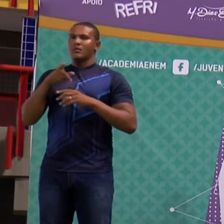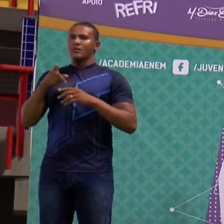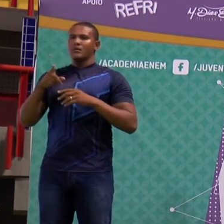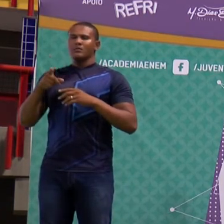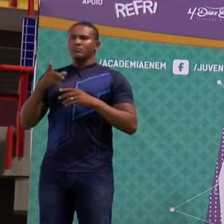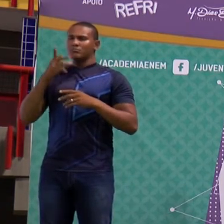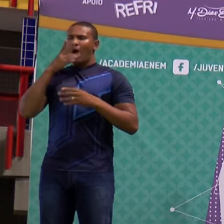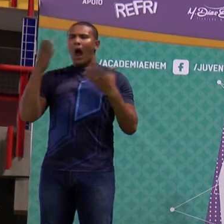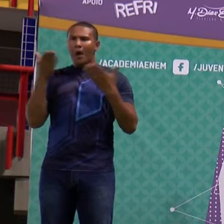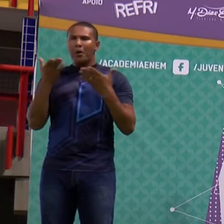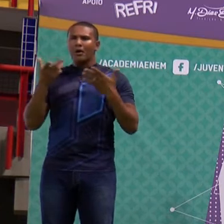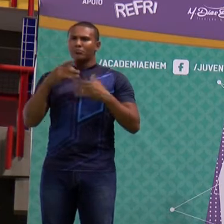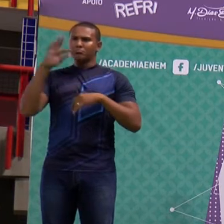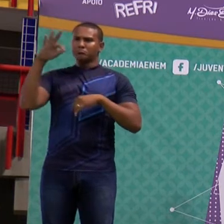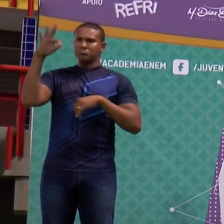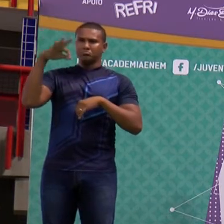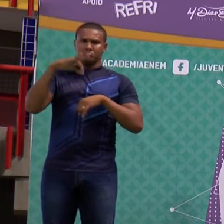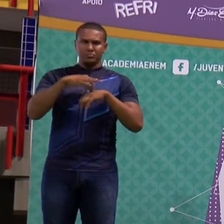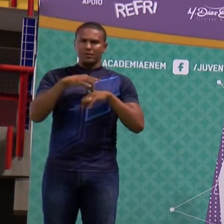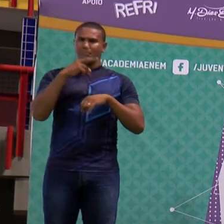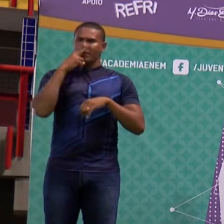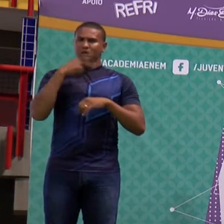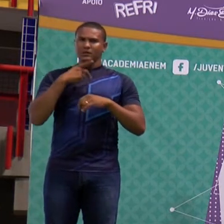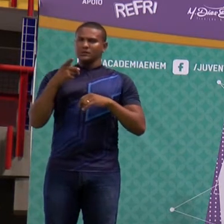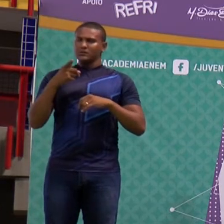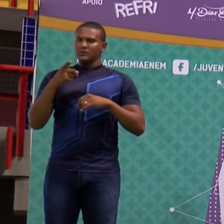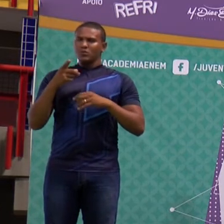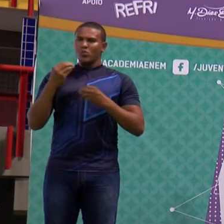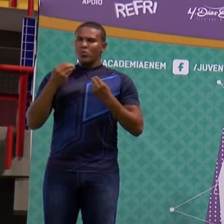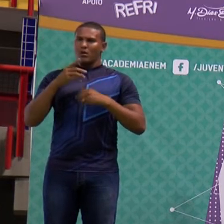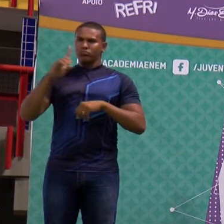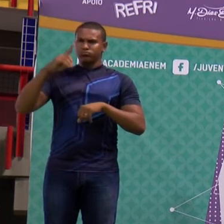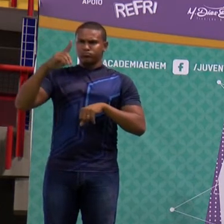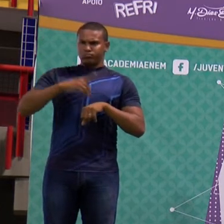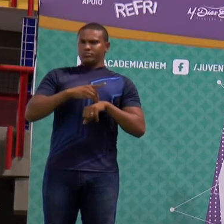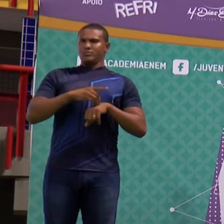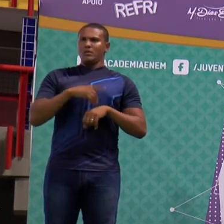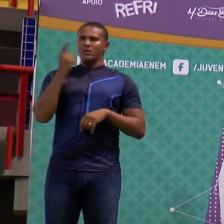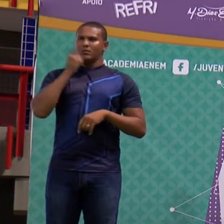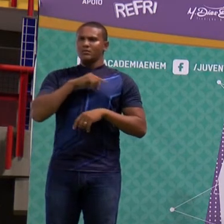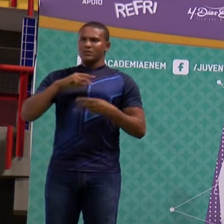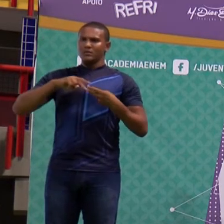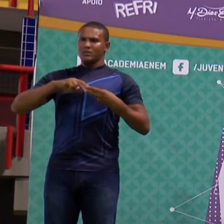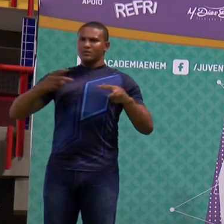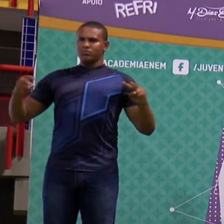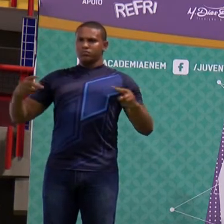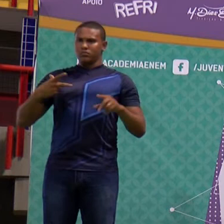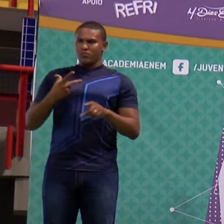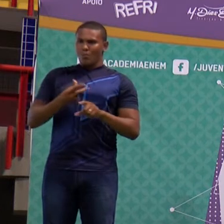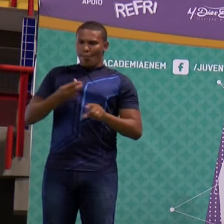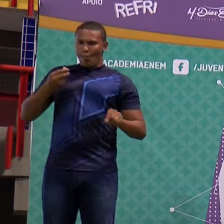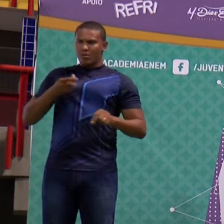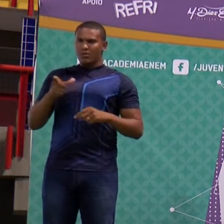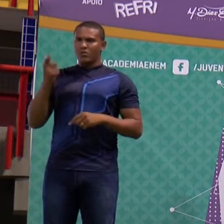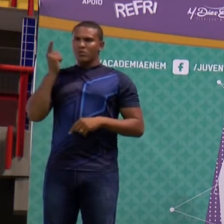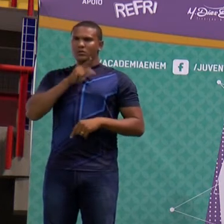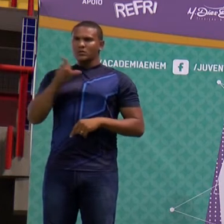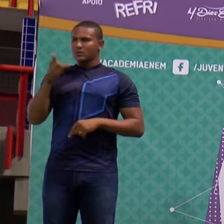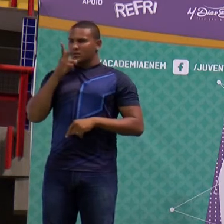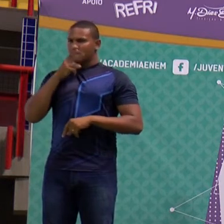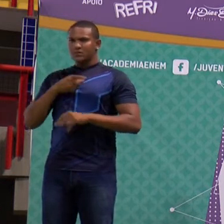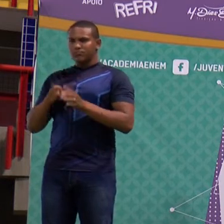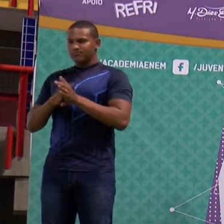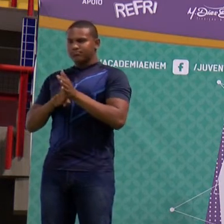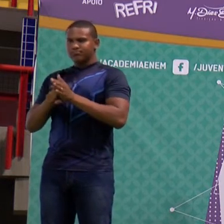Pelo menos para o Aedes aegypti, um mosquito transmissor da dengue. Por meio de manipulação genética, uma população de machos criada em laboratório